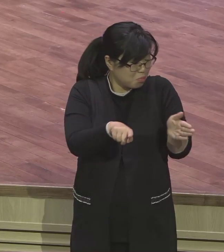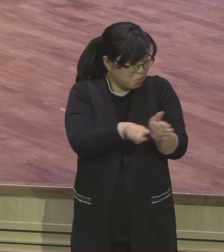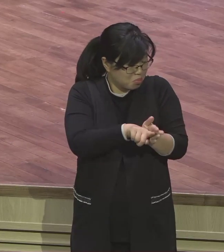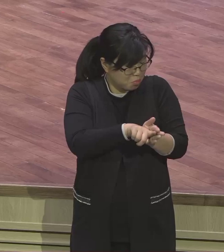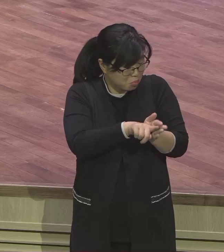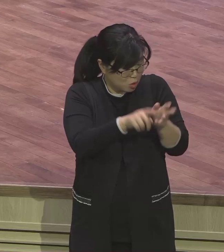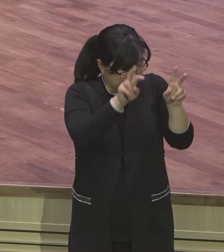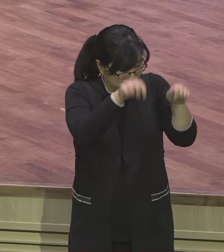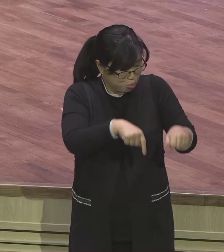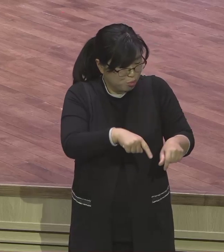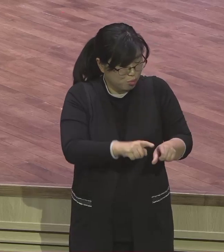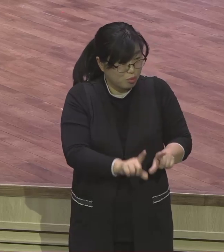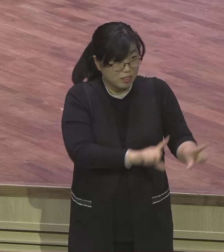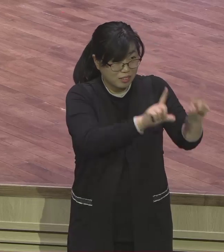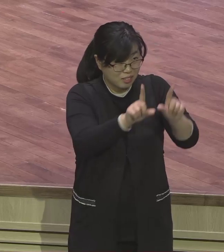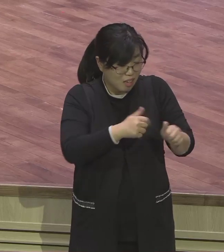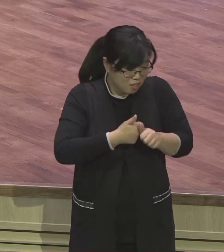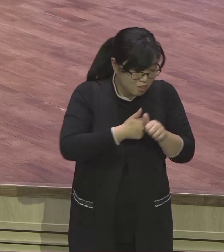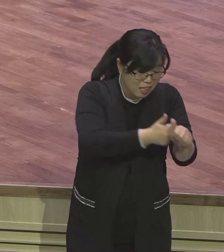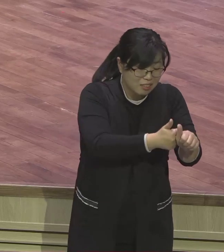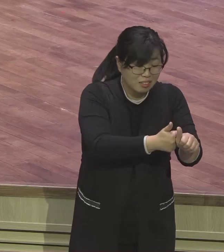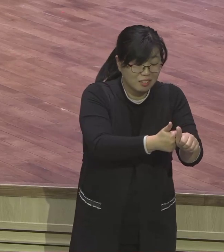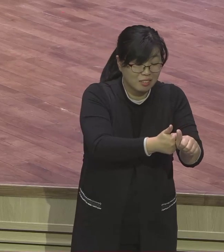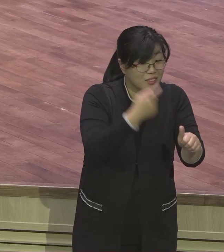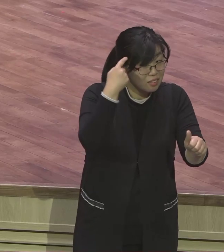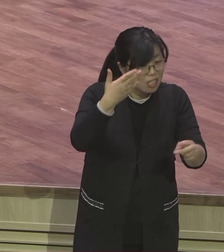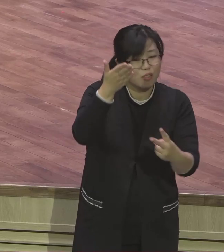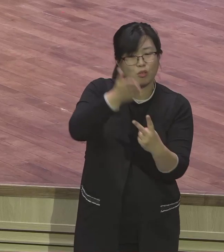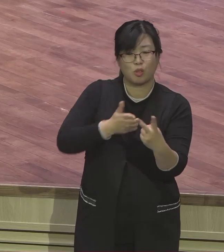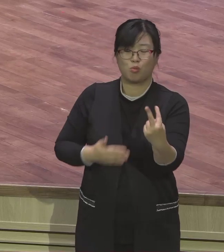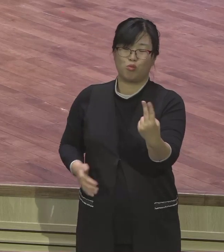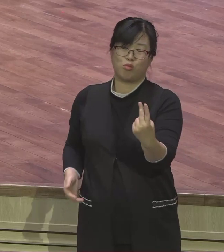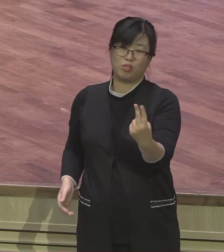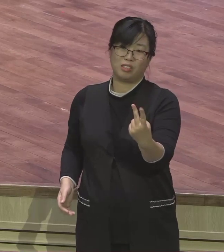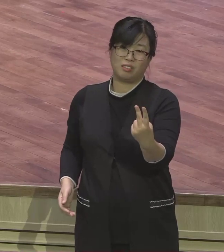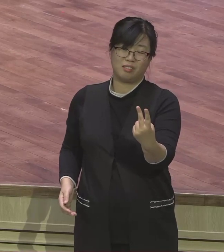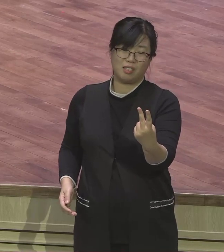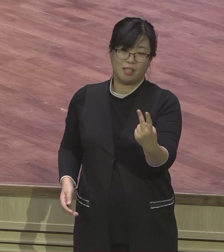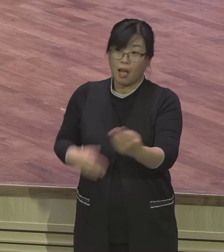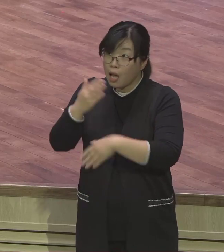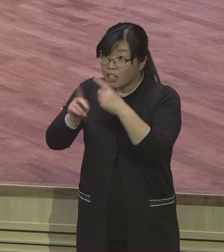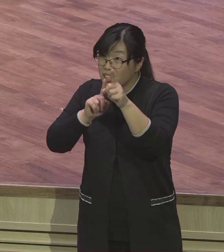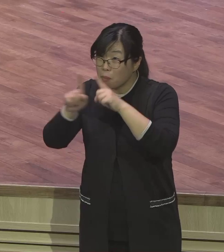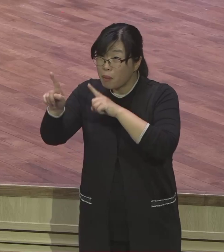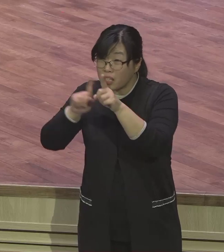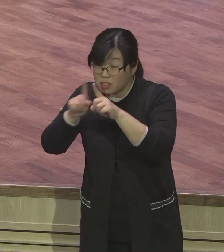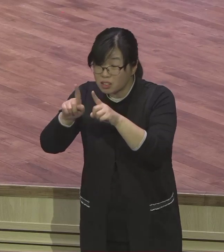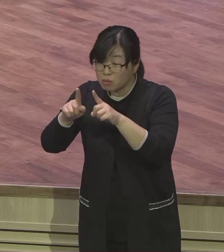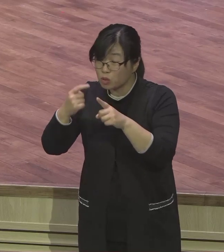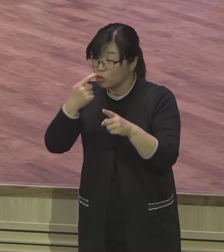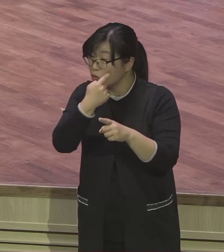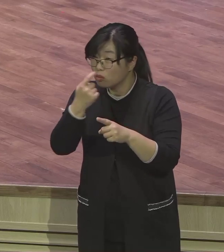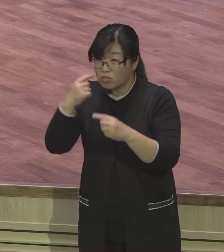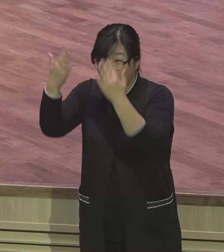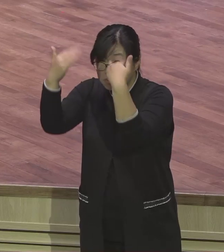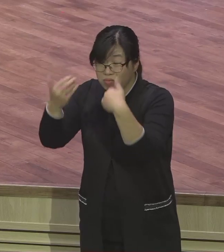살아있는 능력임을 놓치지 마시기 바랍니다. 살아있는 능력이요. 여러분 머리보다 하나님의 말씀이 더 능력이 있어요.